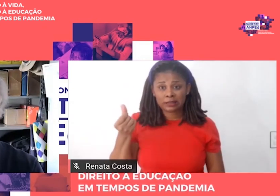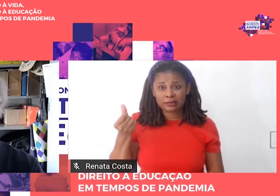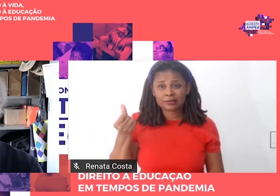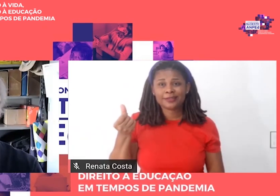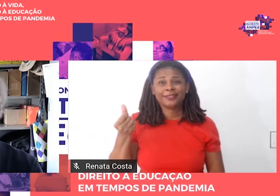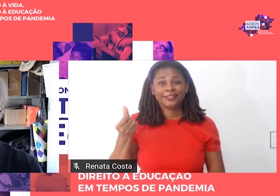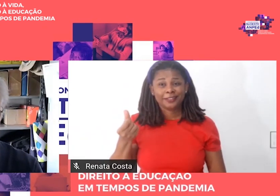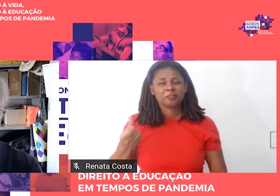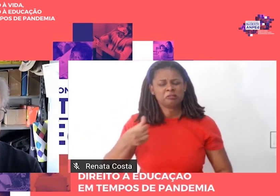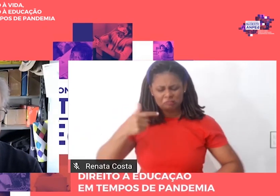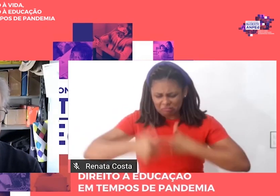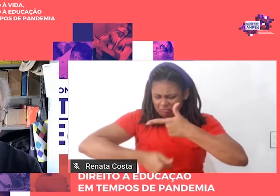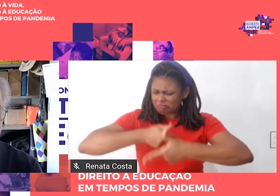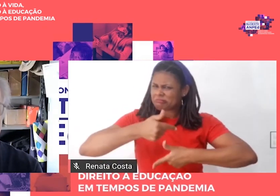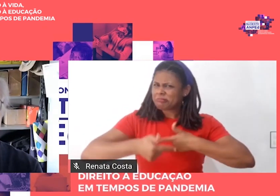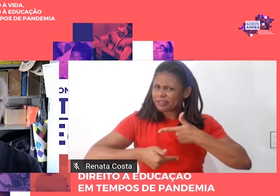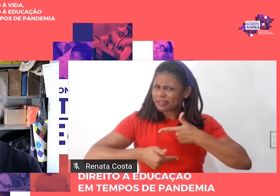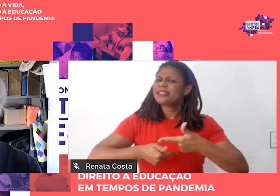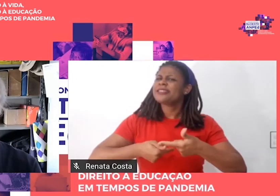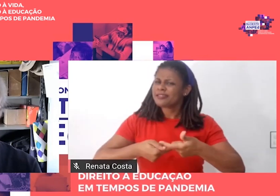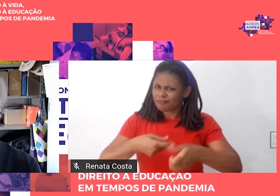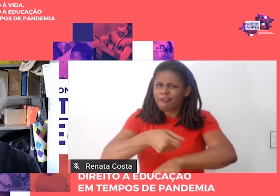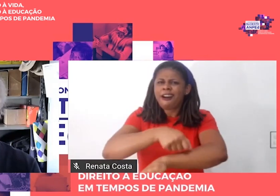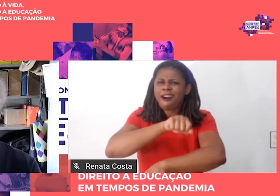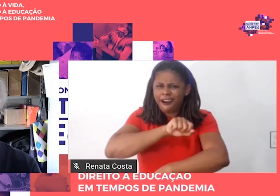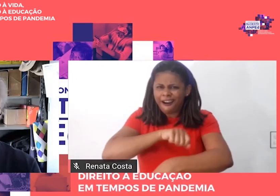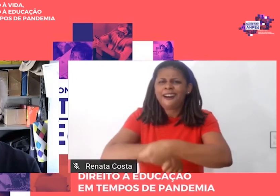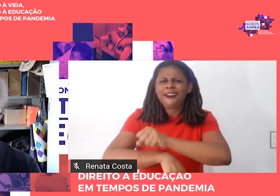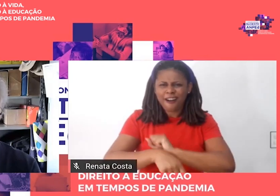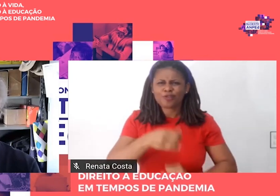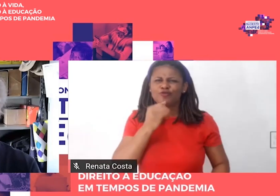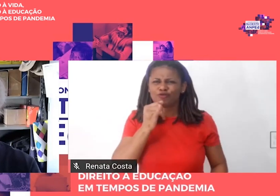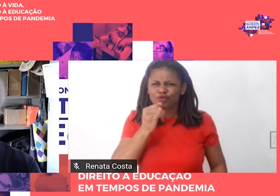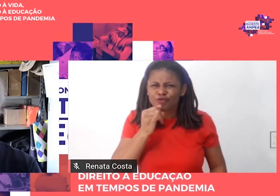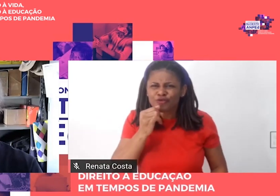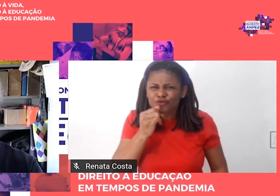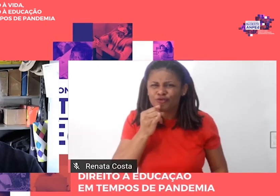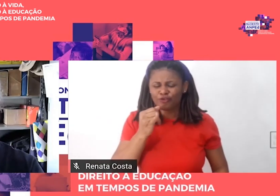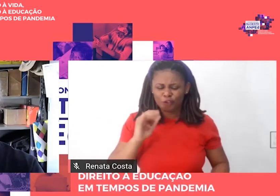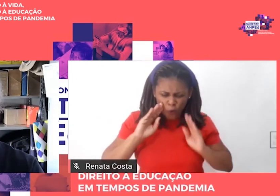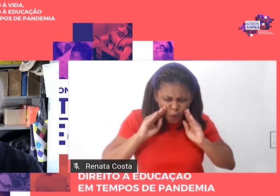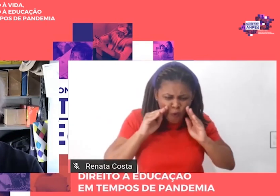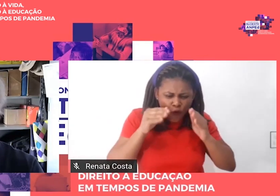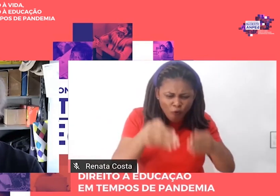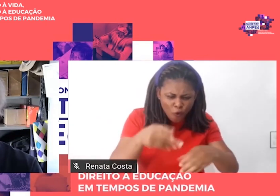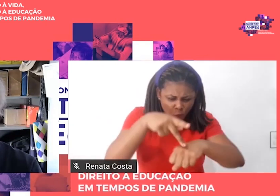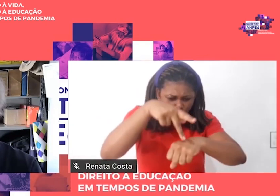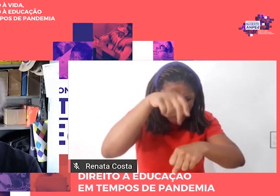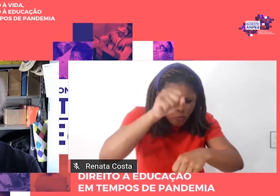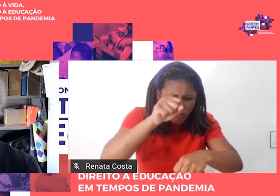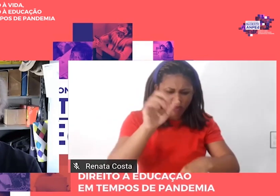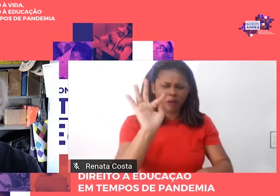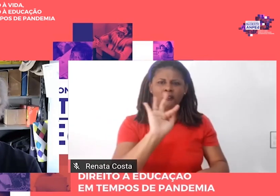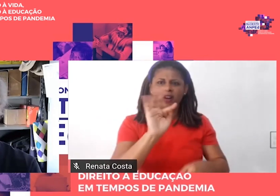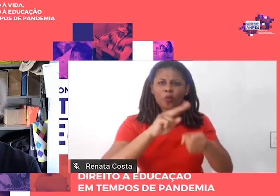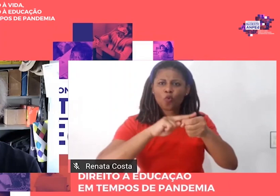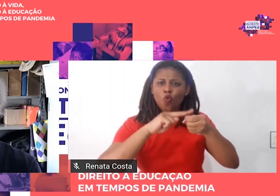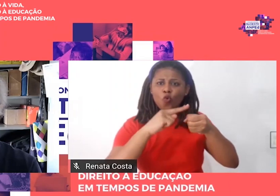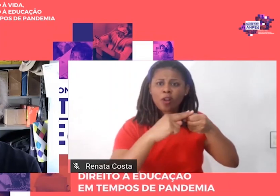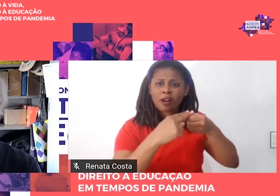impulsionou Saviani para além do programa de pós-graduação da Unicamp. em 1986,